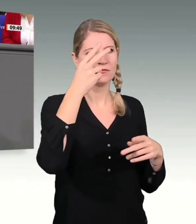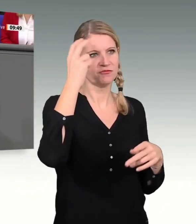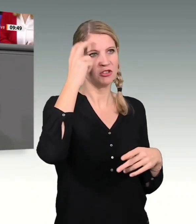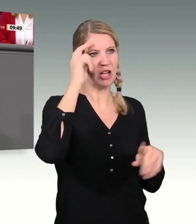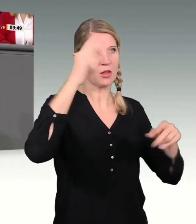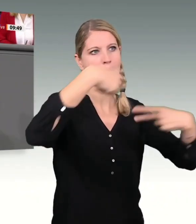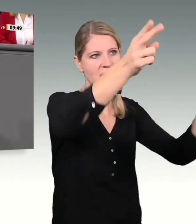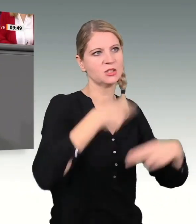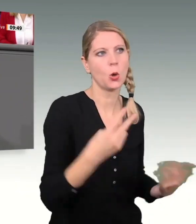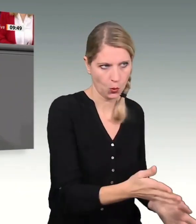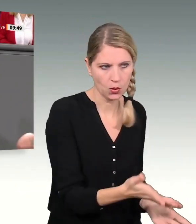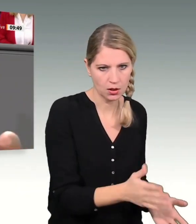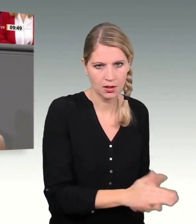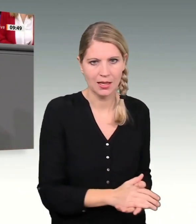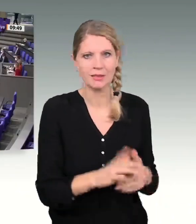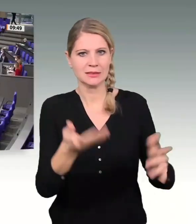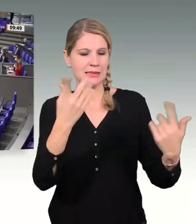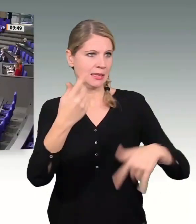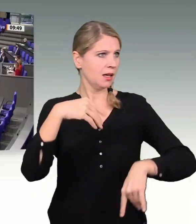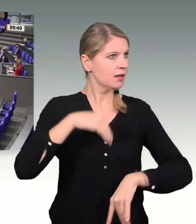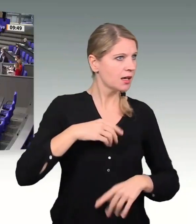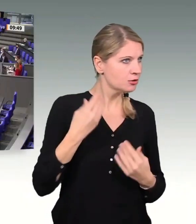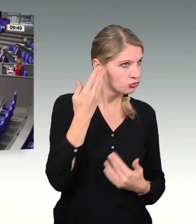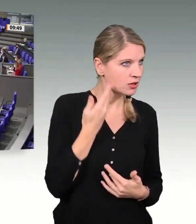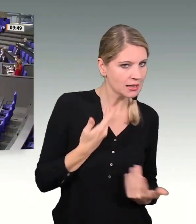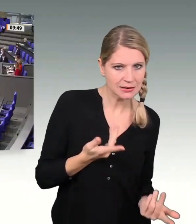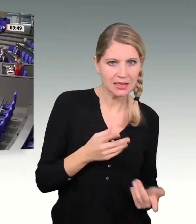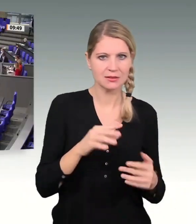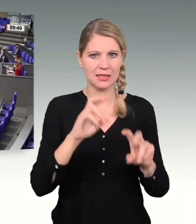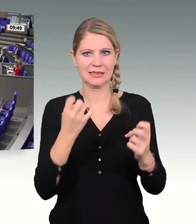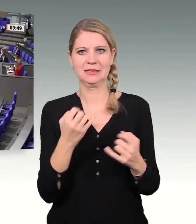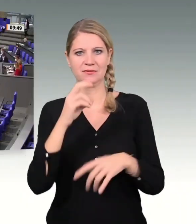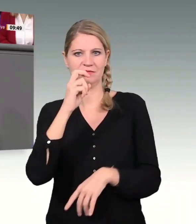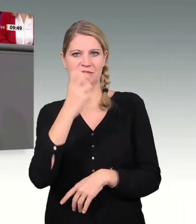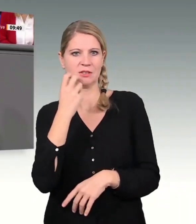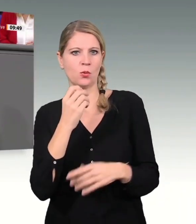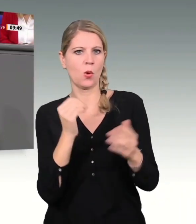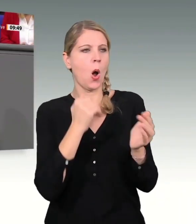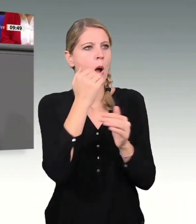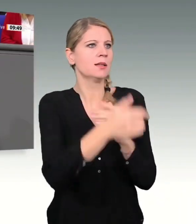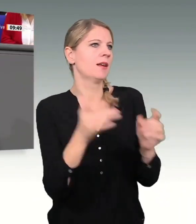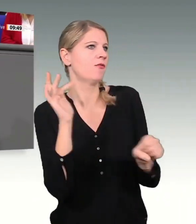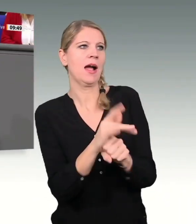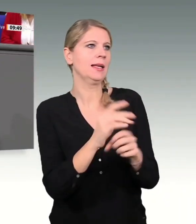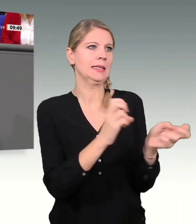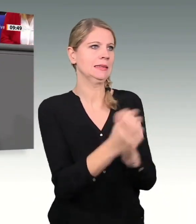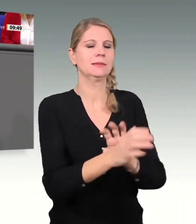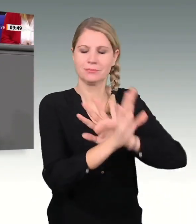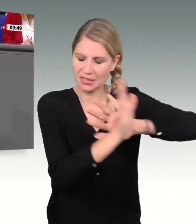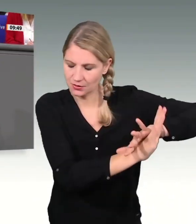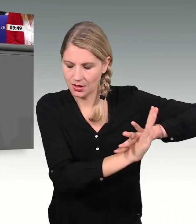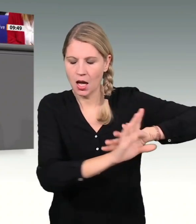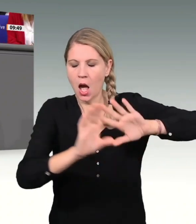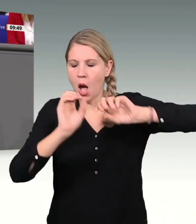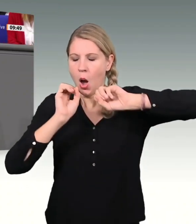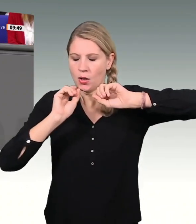den man hat, versucht, durch einen äußeren Feind zu ersetzen. Das wird Ihnen auf Dauer nicht gelingen. Versuchen wir es so. Also, gibt Covid, das bekämpfe ich,